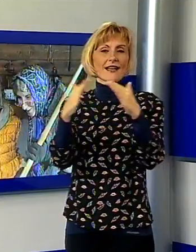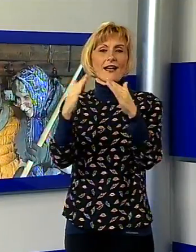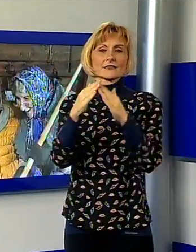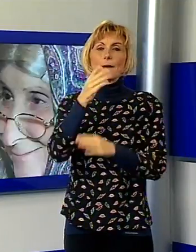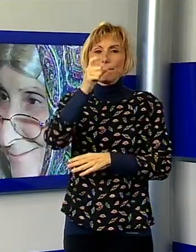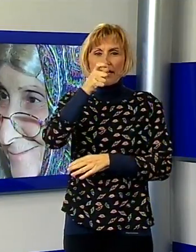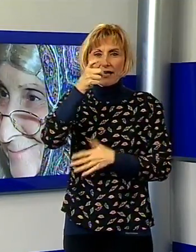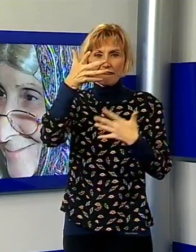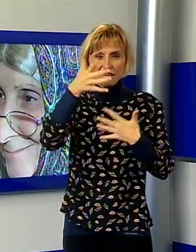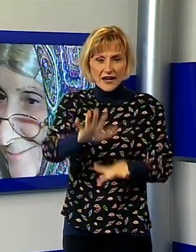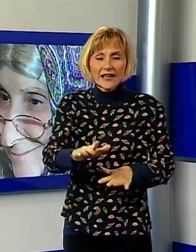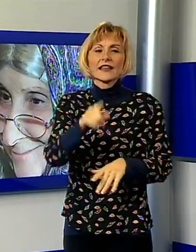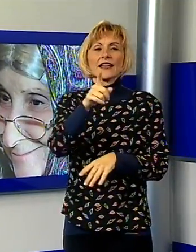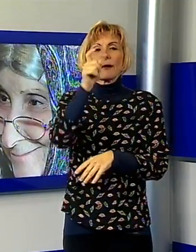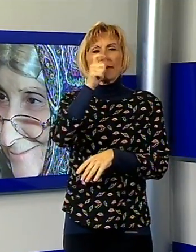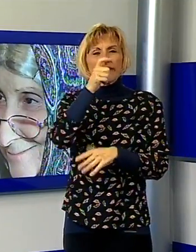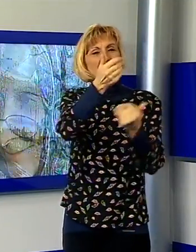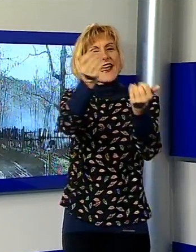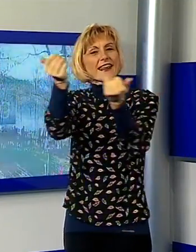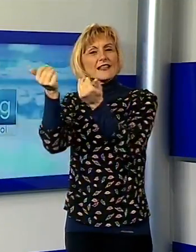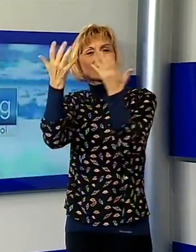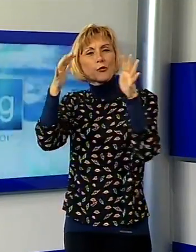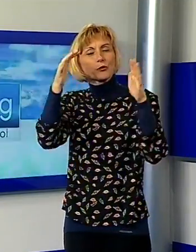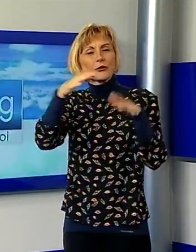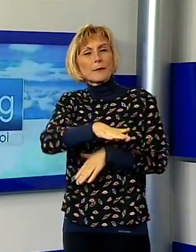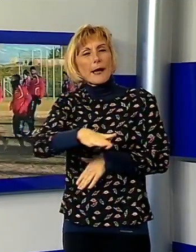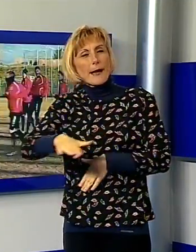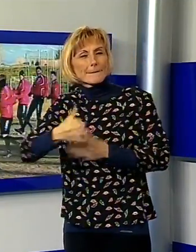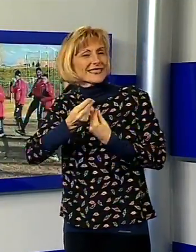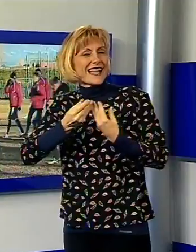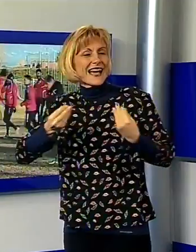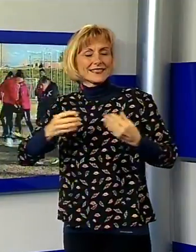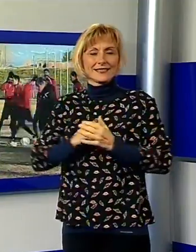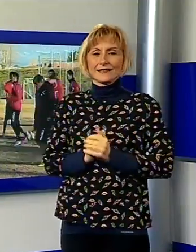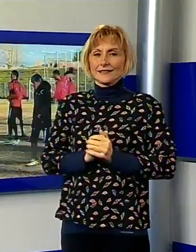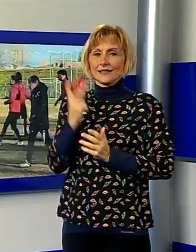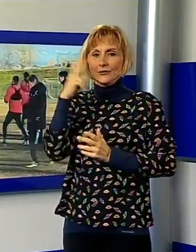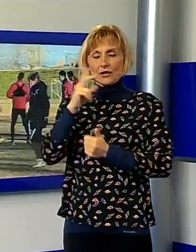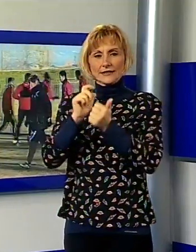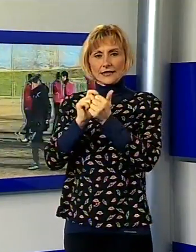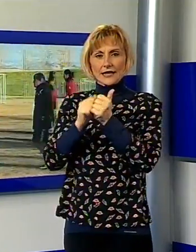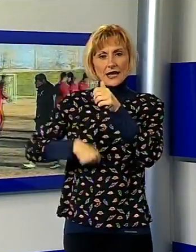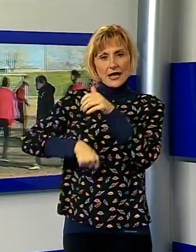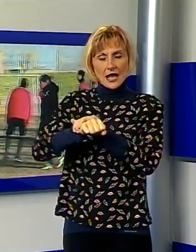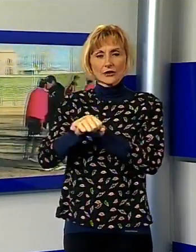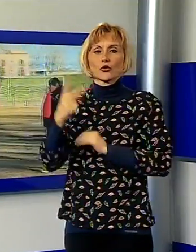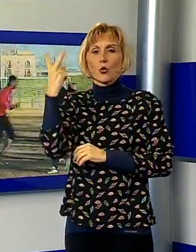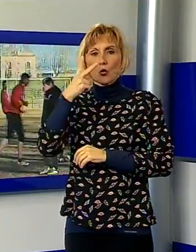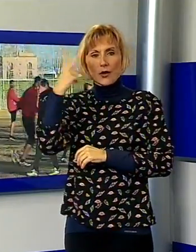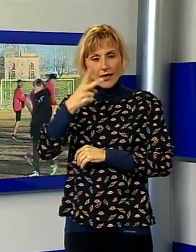vecchietta che ha salutato tanti bambini. Lo sport, la lucchese torna in campo, primo allenamento dell'anno